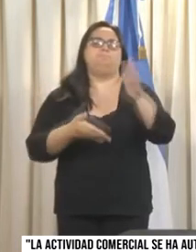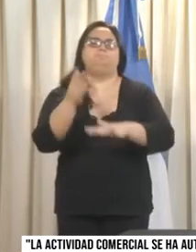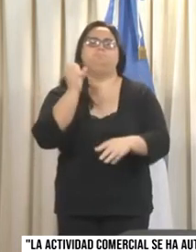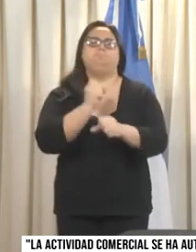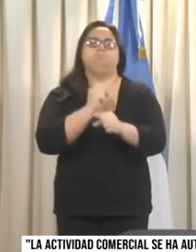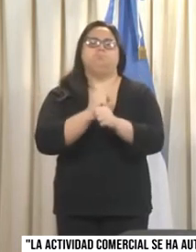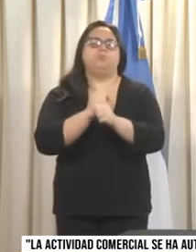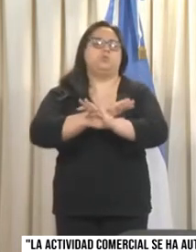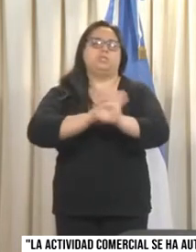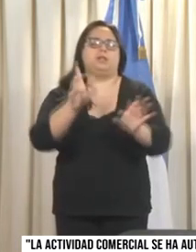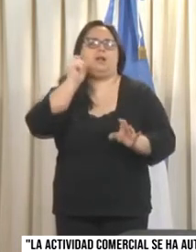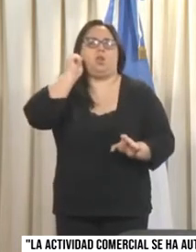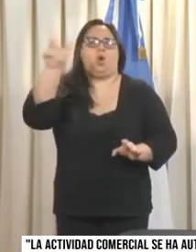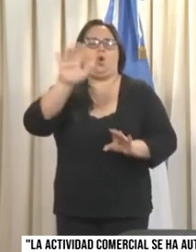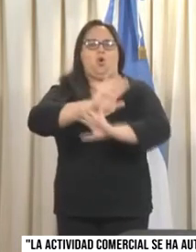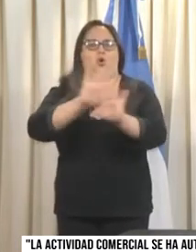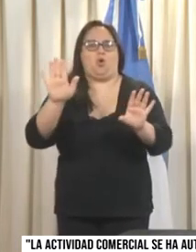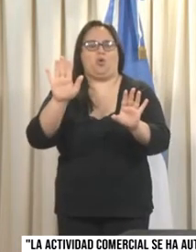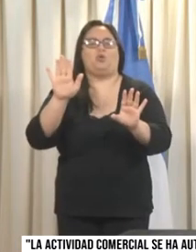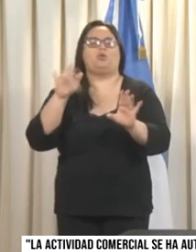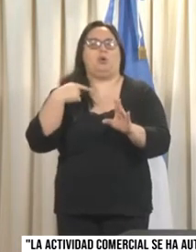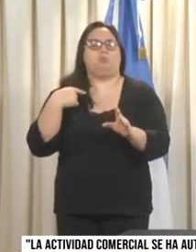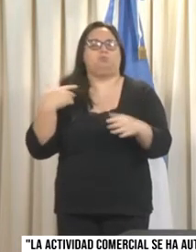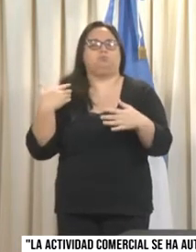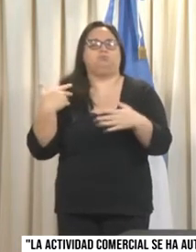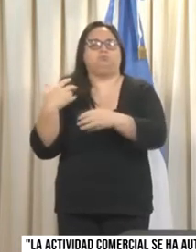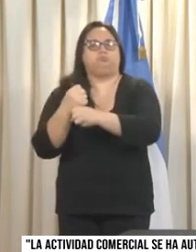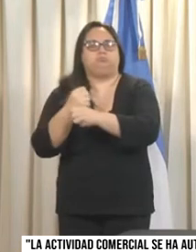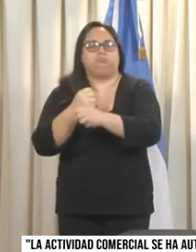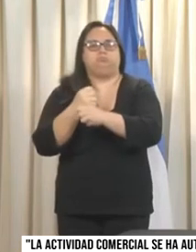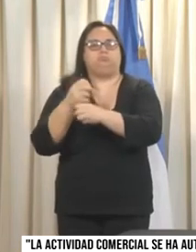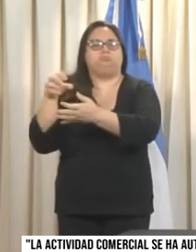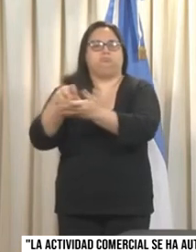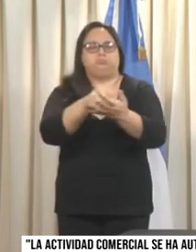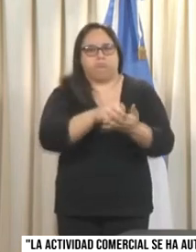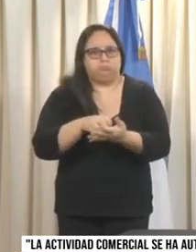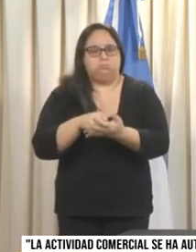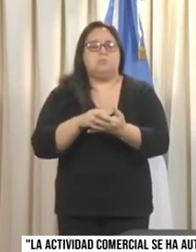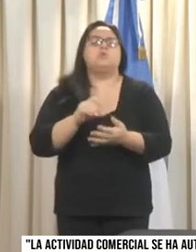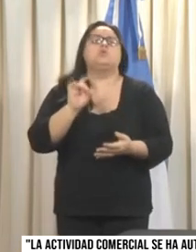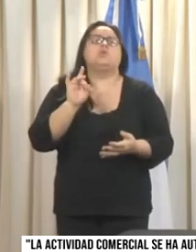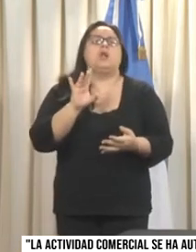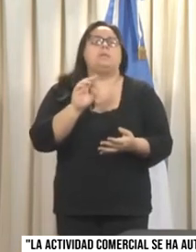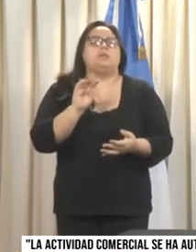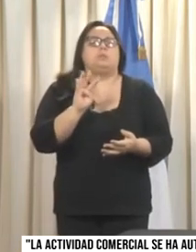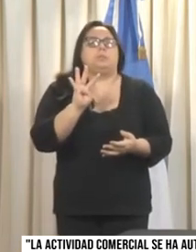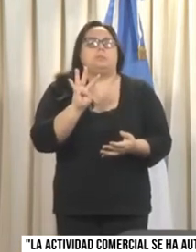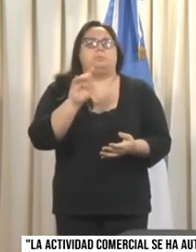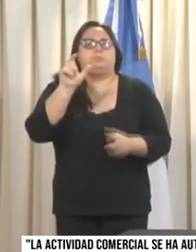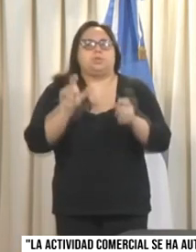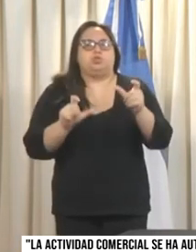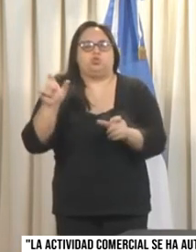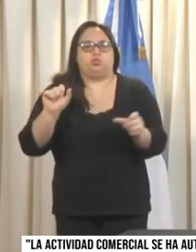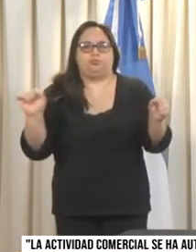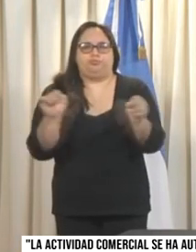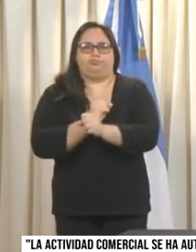a esta instancia del aislamiento social preventivo y obligatorio tener solamente 4 casos, esos